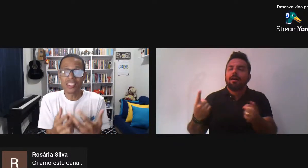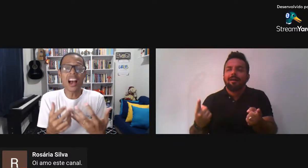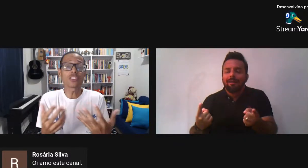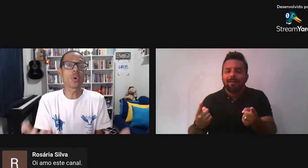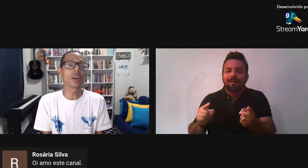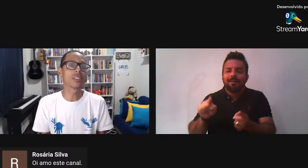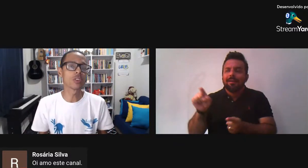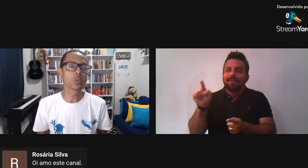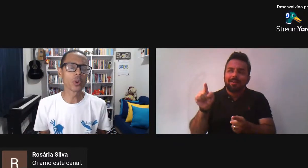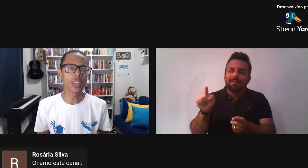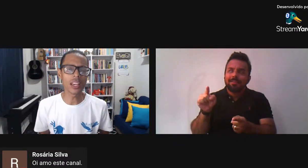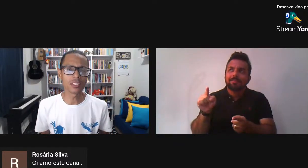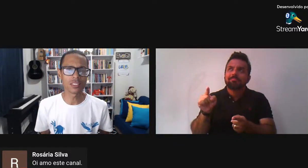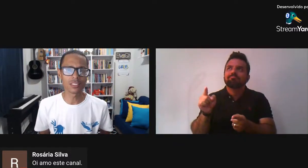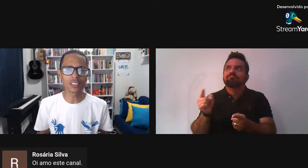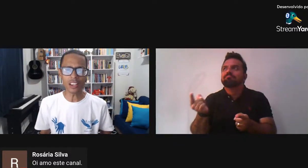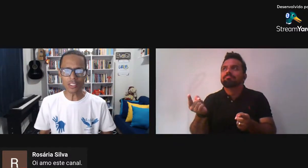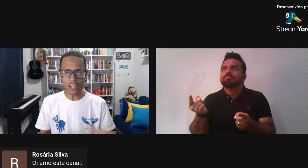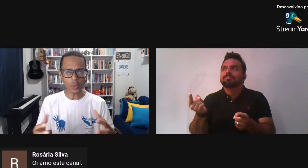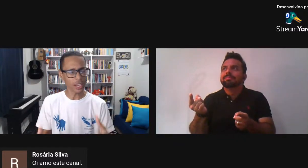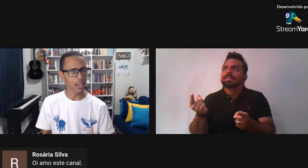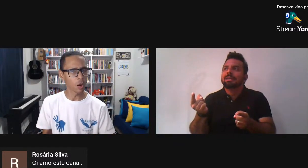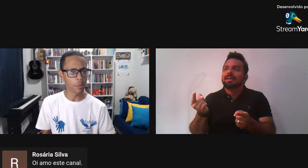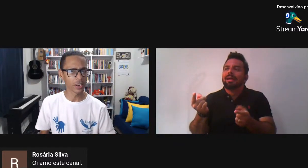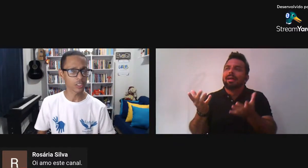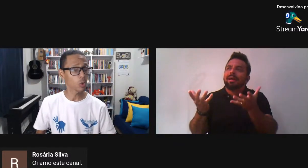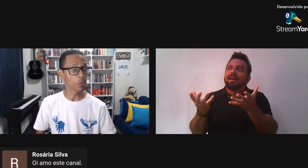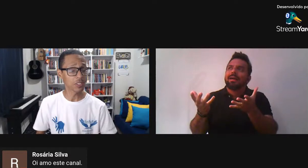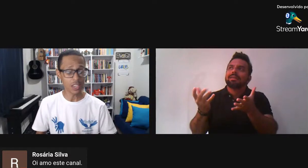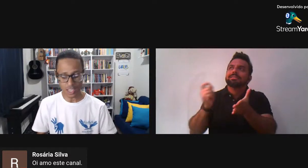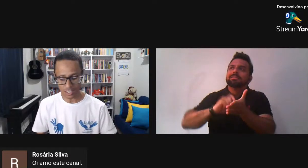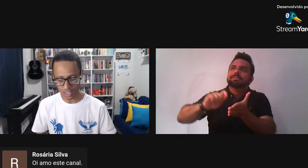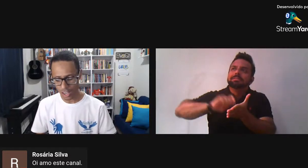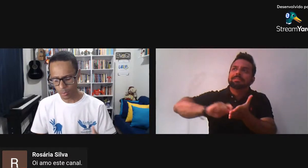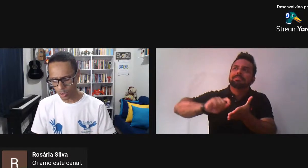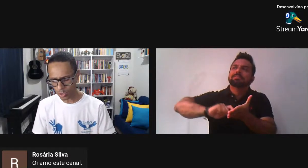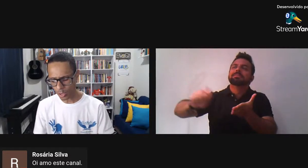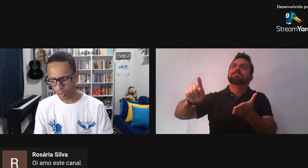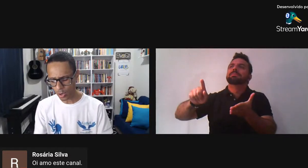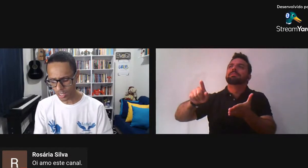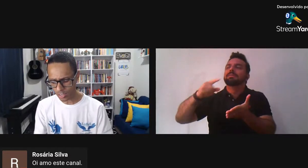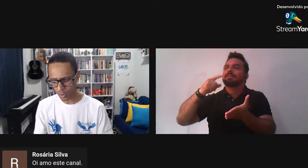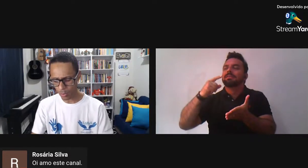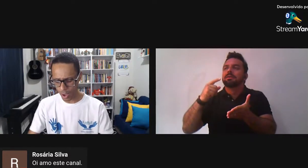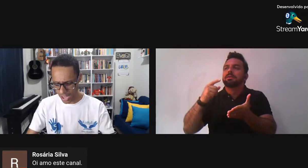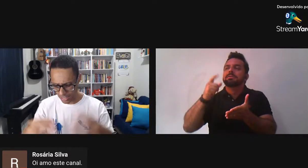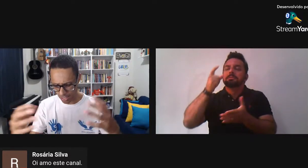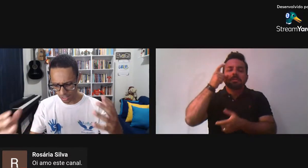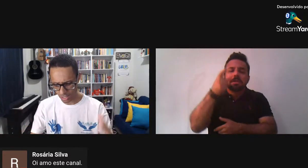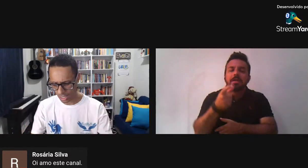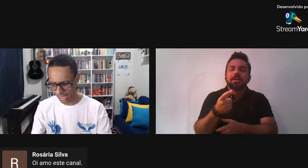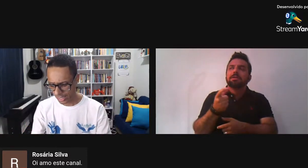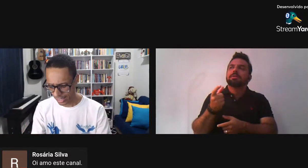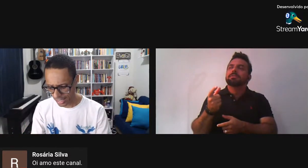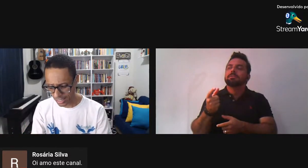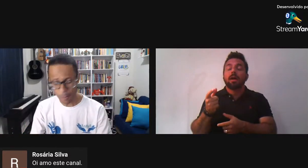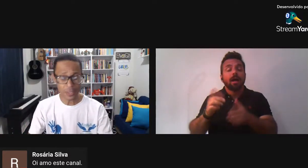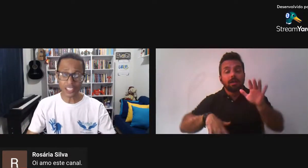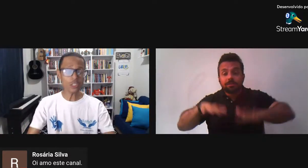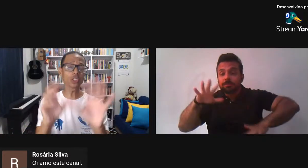As razões Os porquês De ter escrito Aquela obra Né? A sua pesquisa Muitos autores Né? São poetas